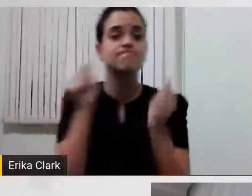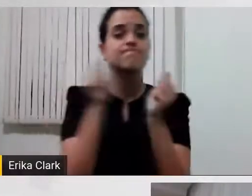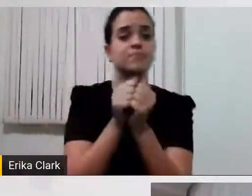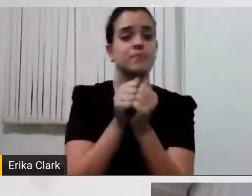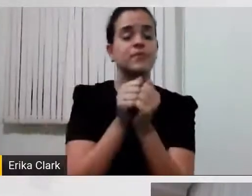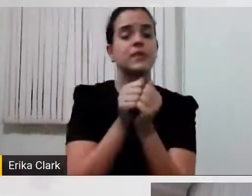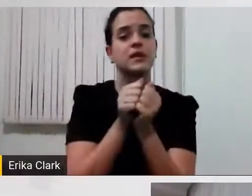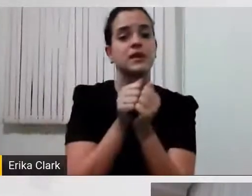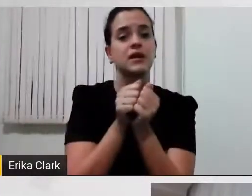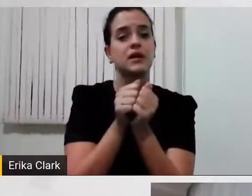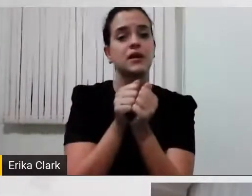pegar o corpo...